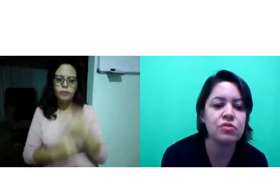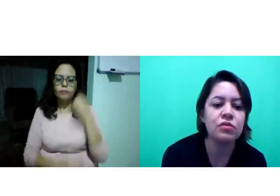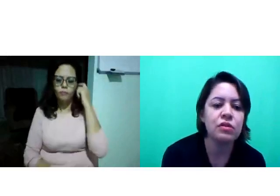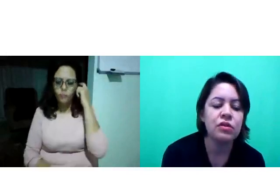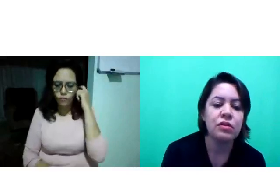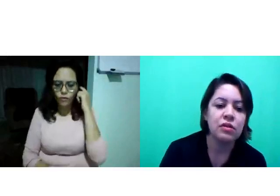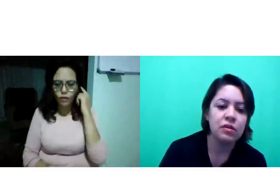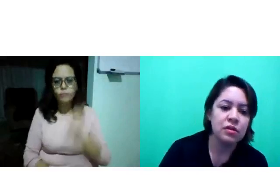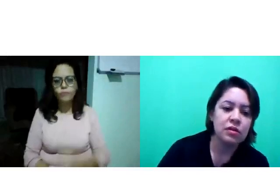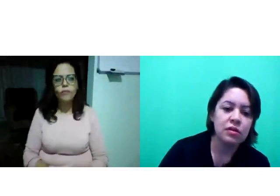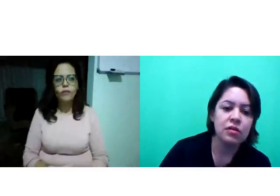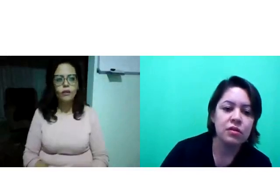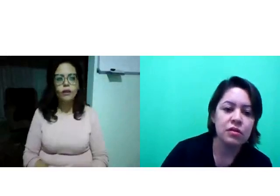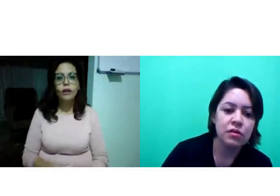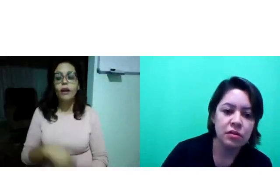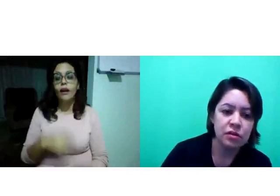vídeo.